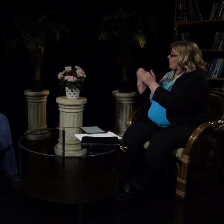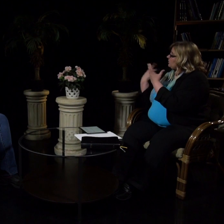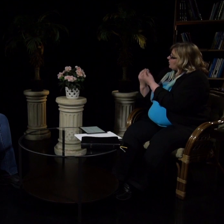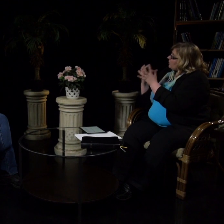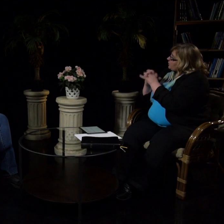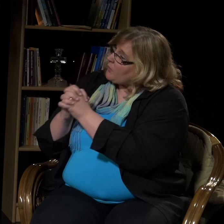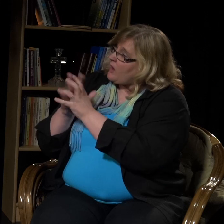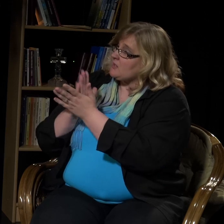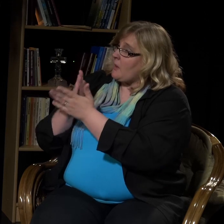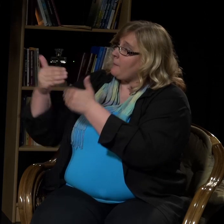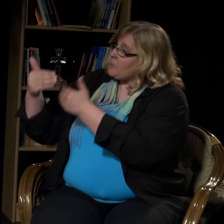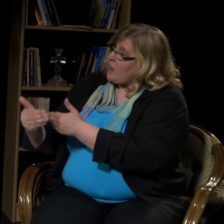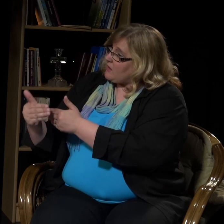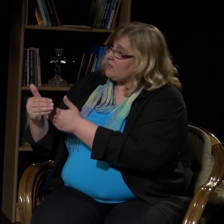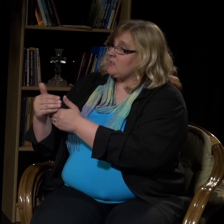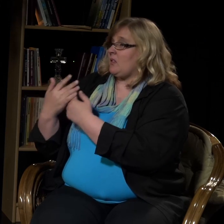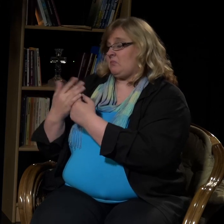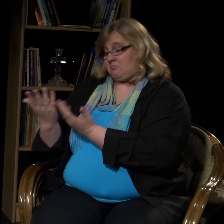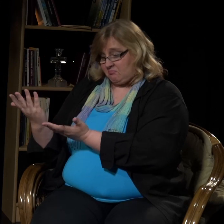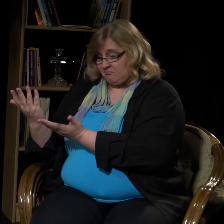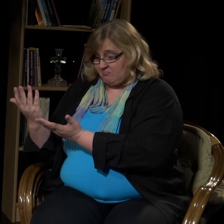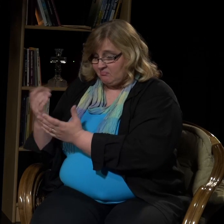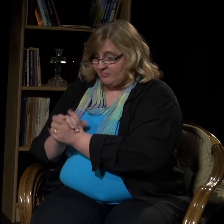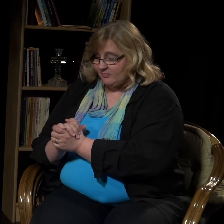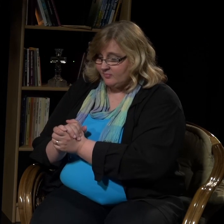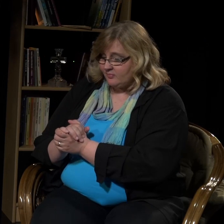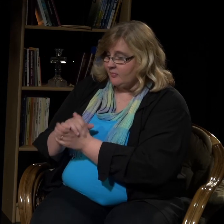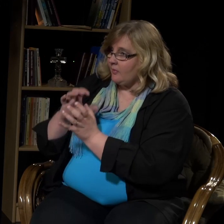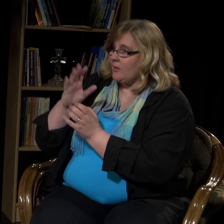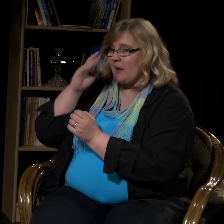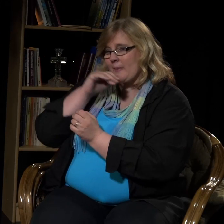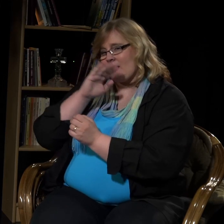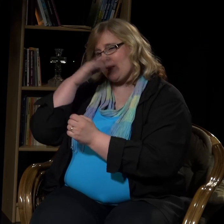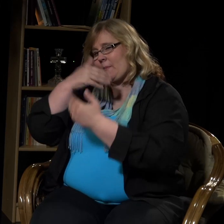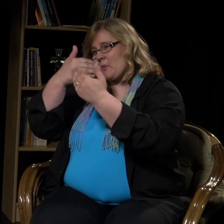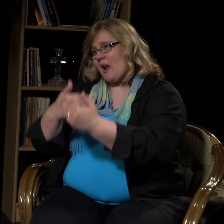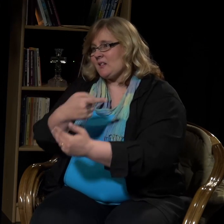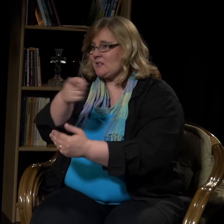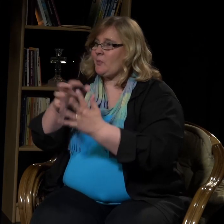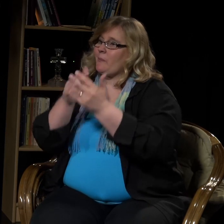Mutta me voimme rukoilla myös yhdessä, tai voimme rukoilla myös toisten ihmisten puolesta.